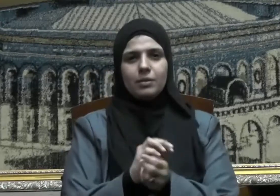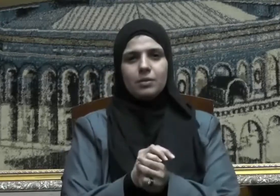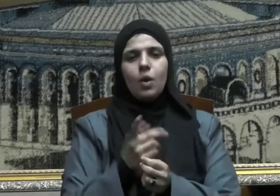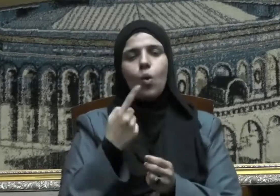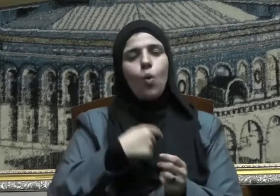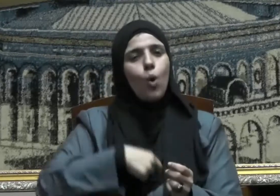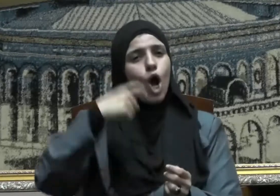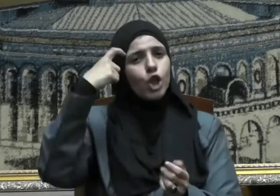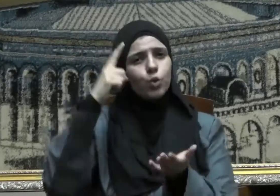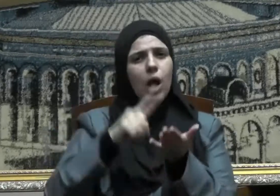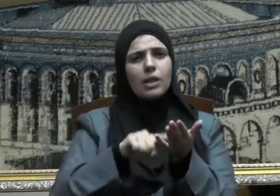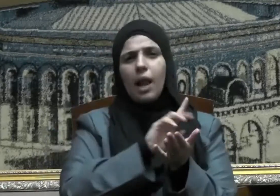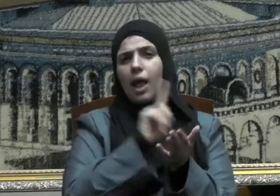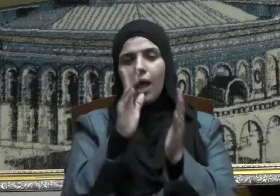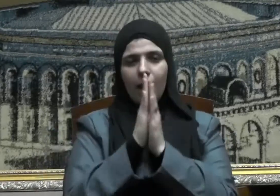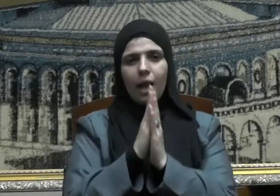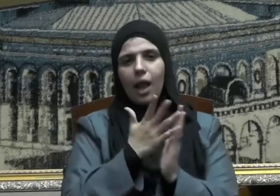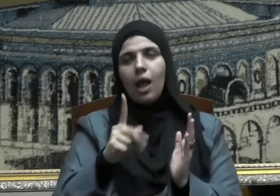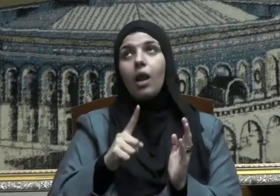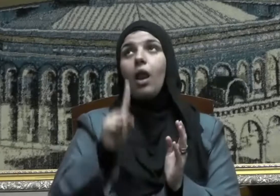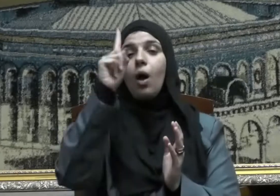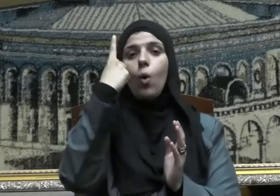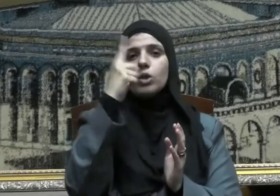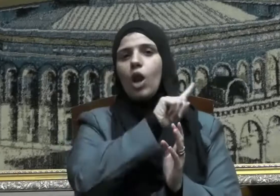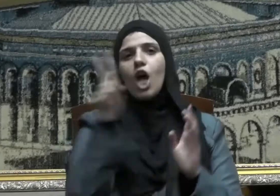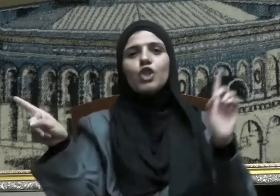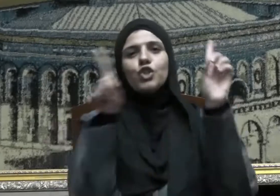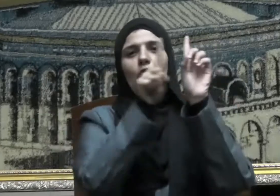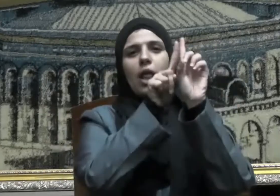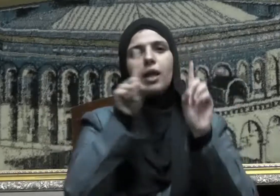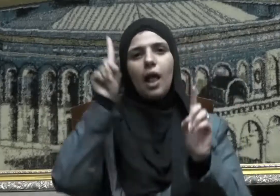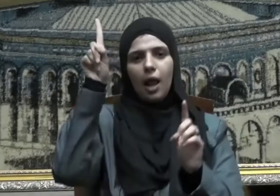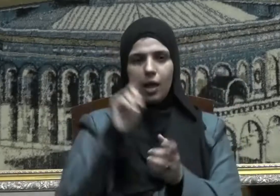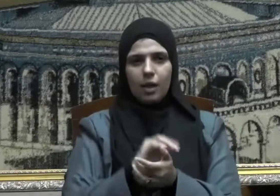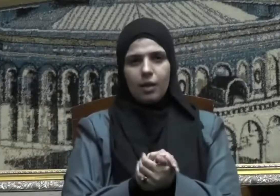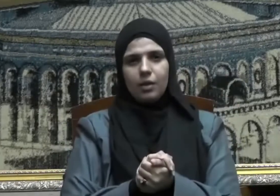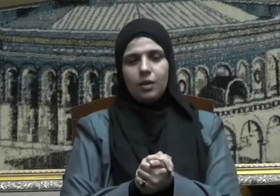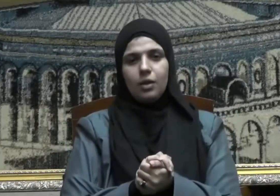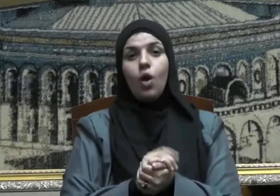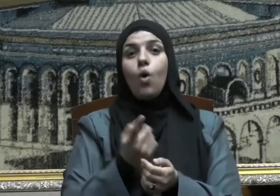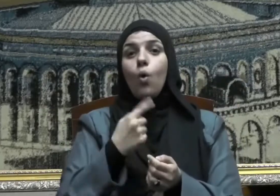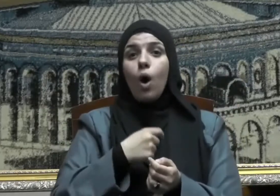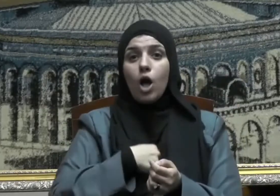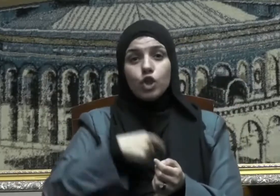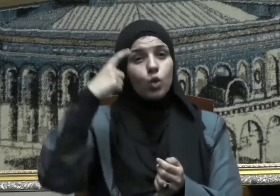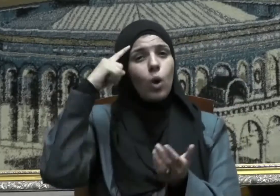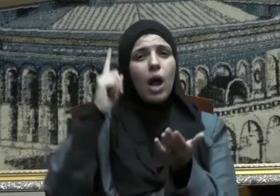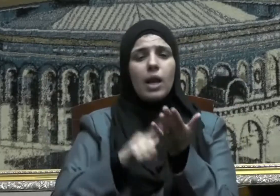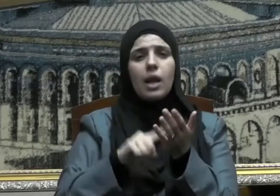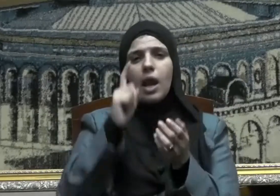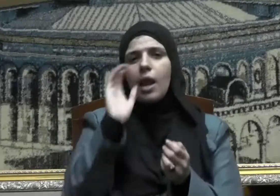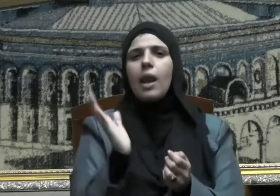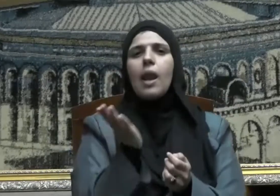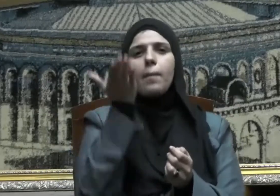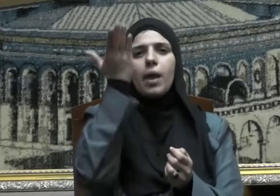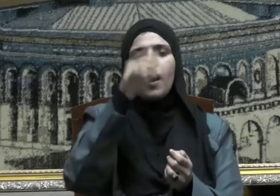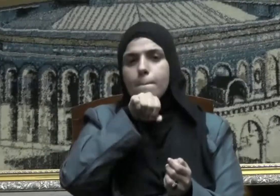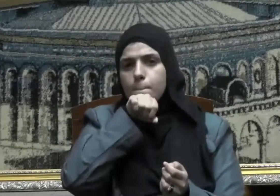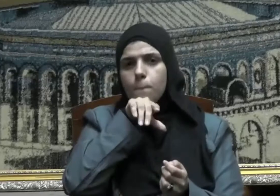العالمين وأشهد أن لا إله إلا الله وحده لا شريك له وأشهد أن